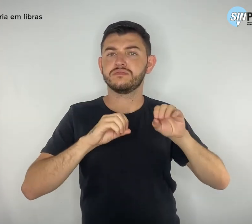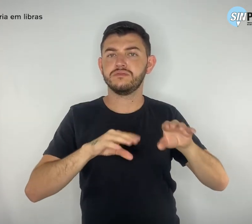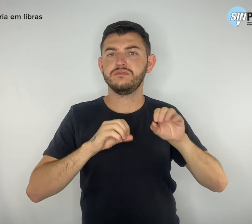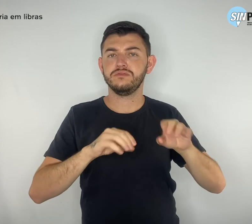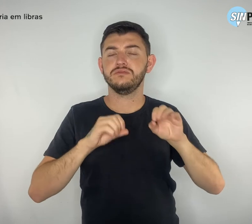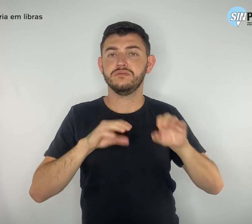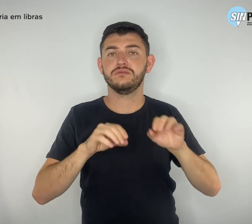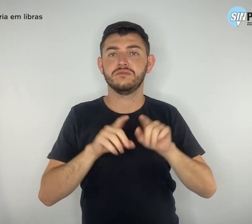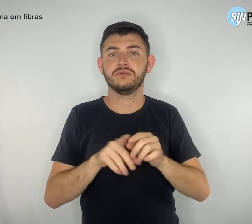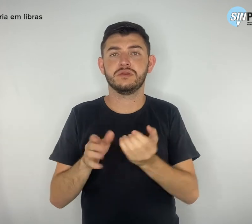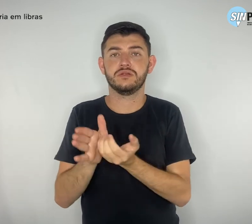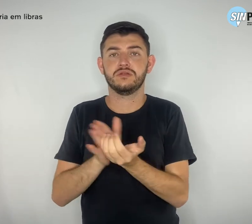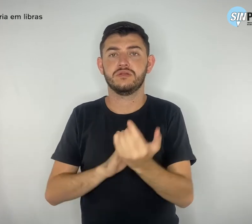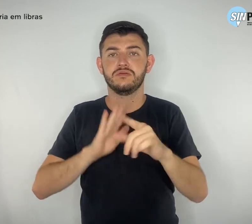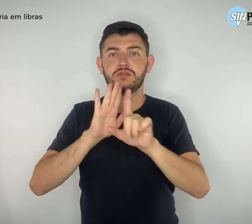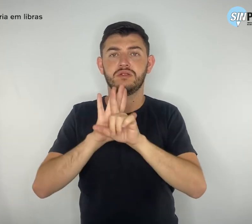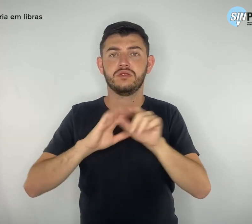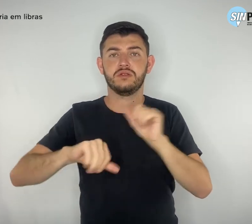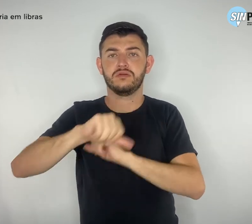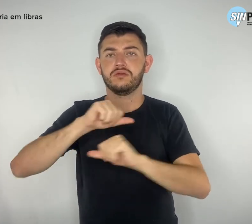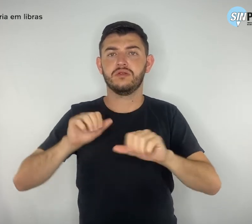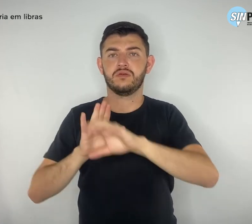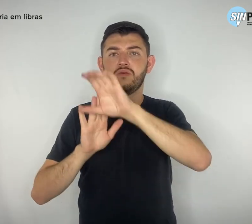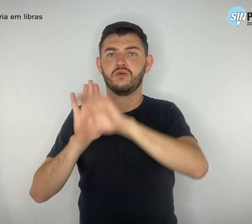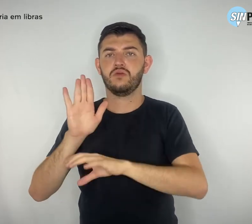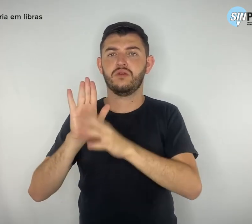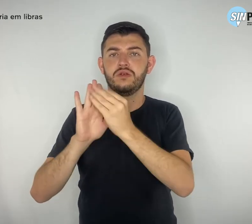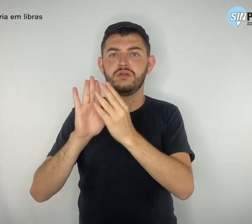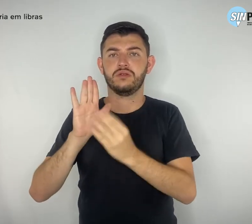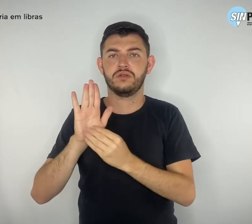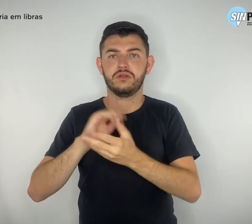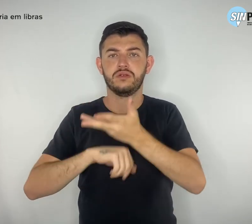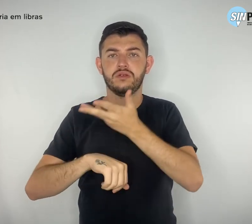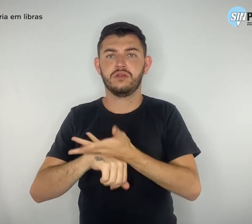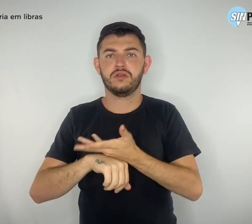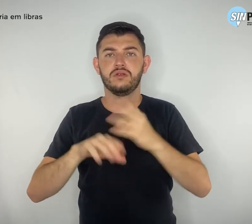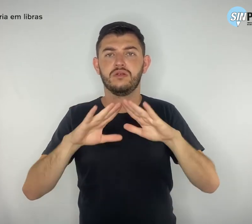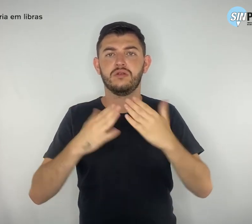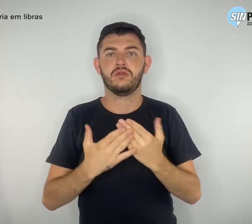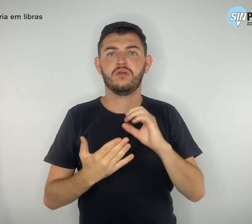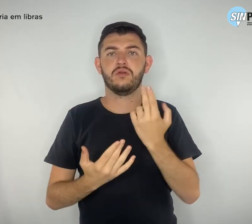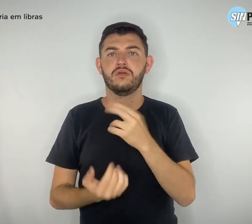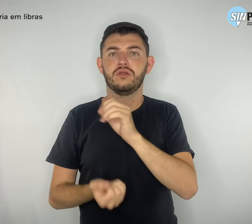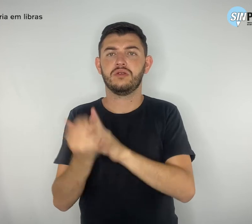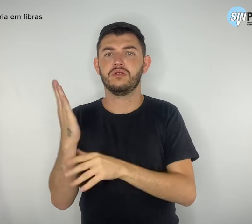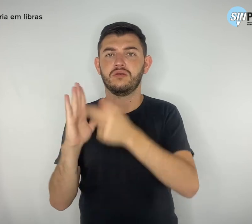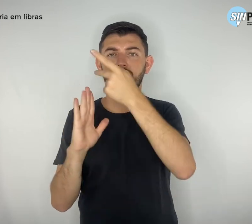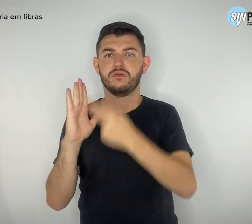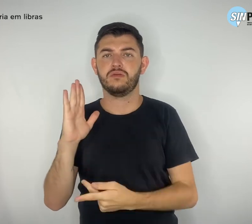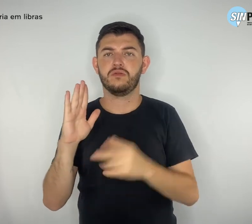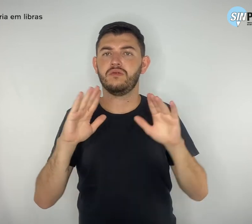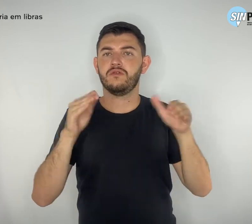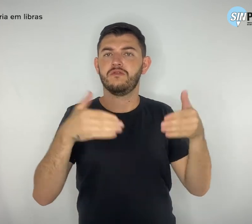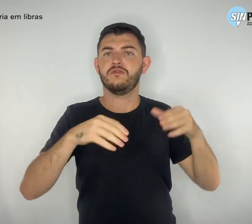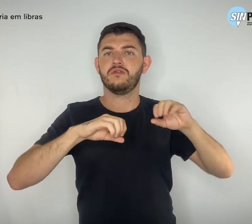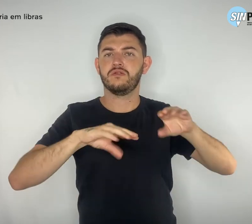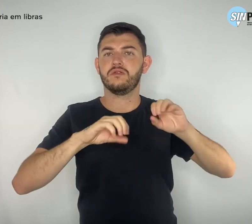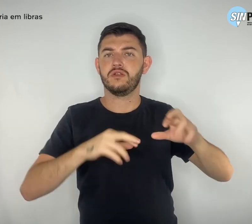altera currículo escolar ou institui programa educacional é reservada ao chefe do Poder